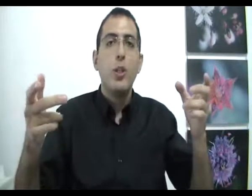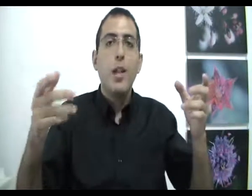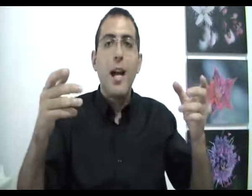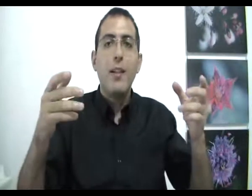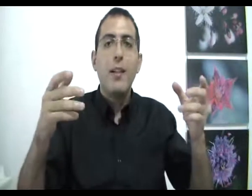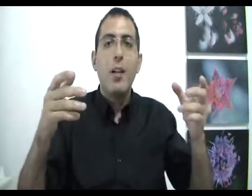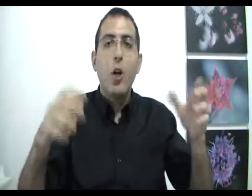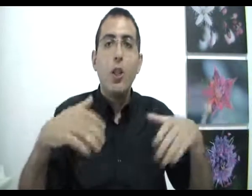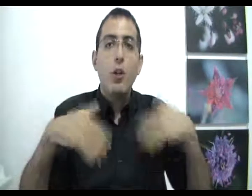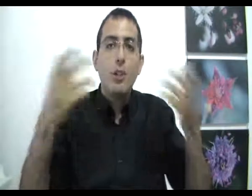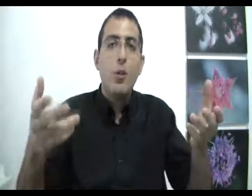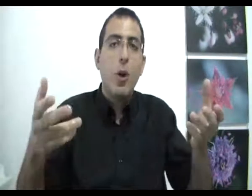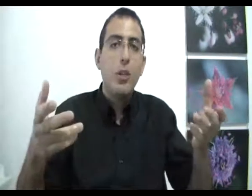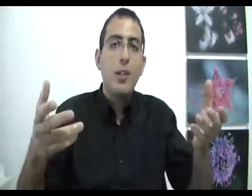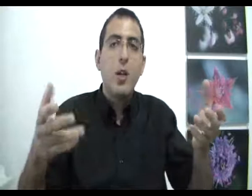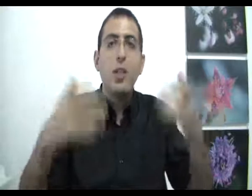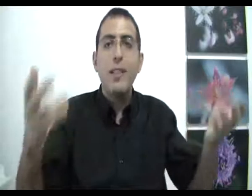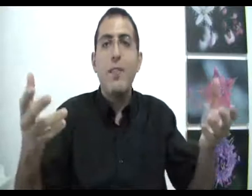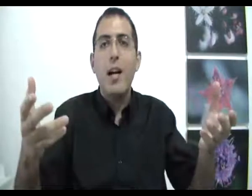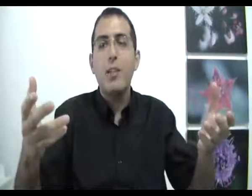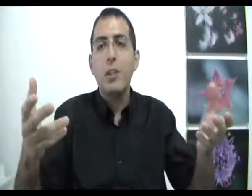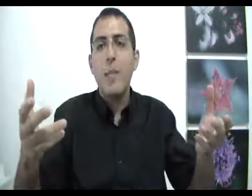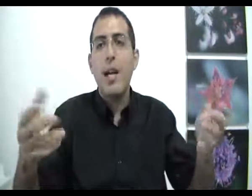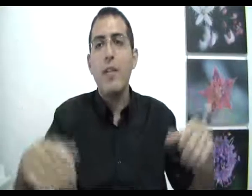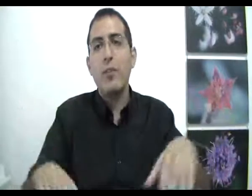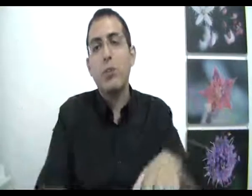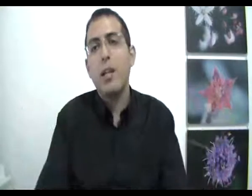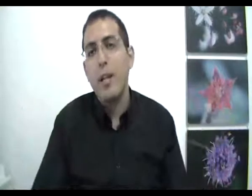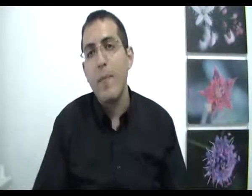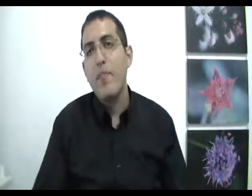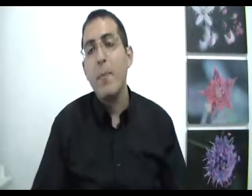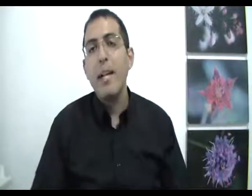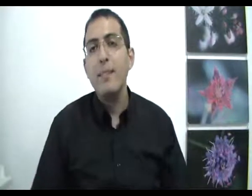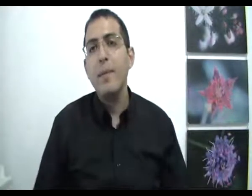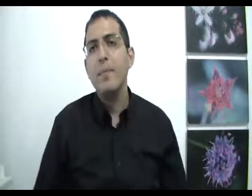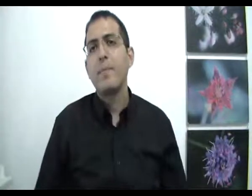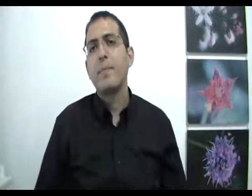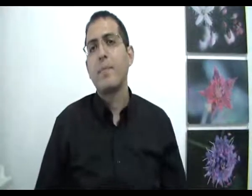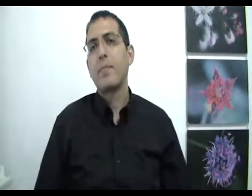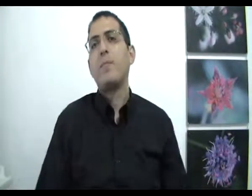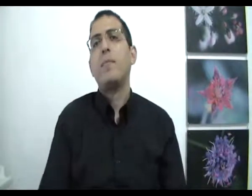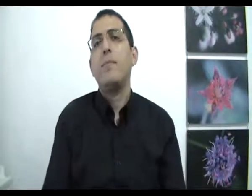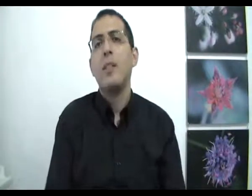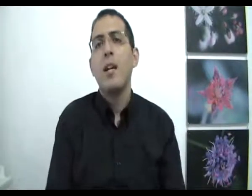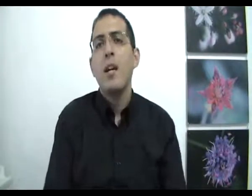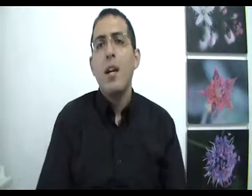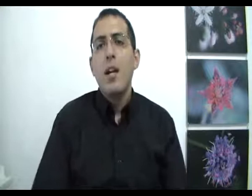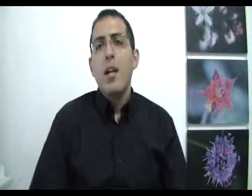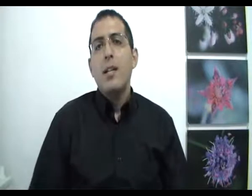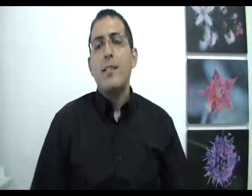שרק או שזה כה או שזה או שאין דבר שמחייב אותו שהוא יקרה ובעצם זה